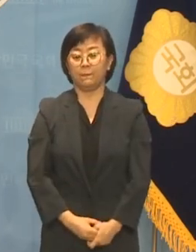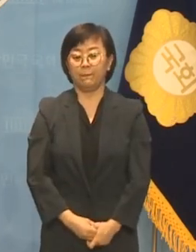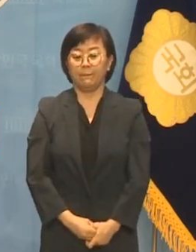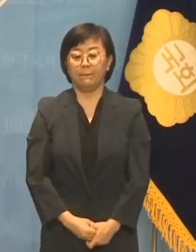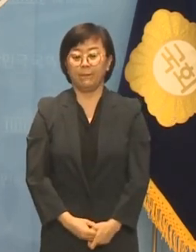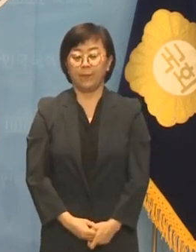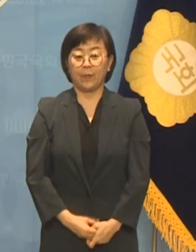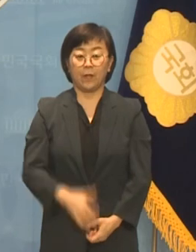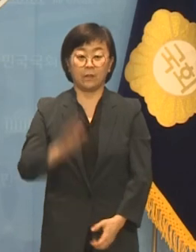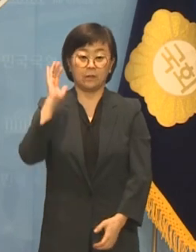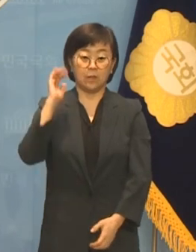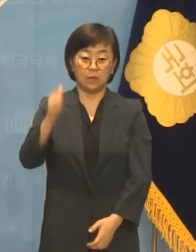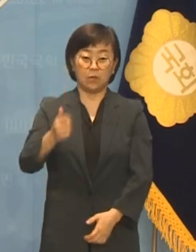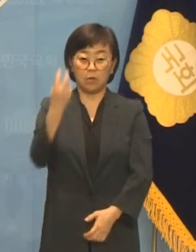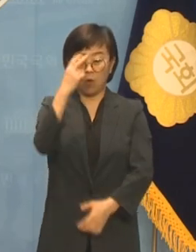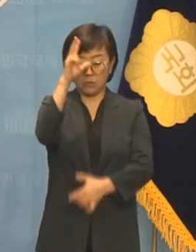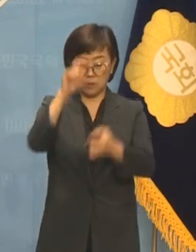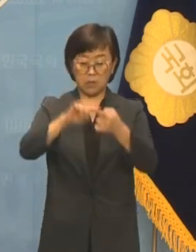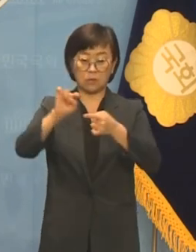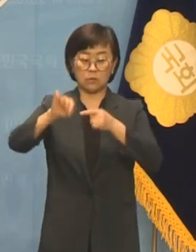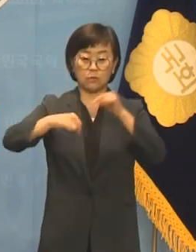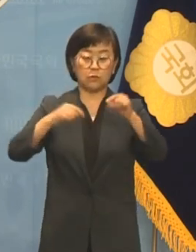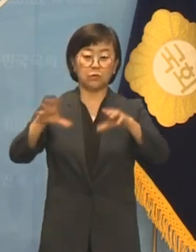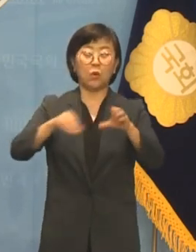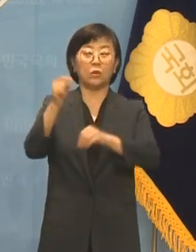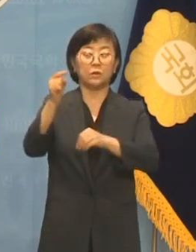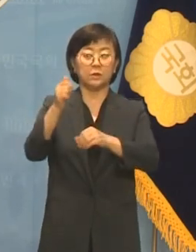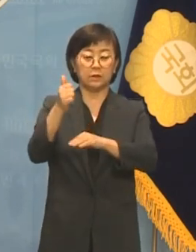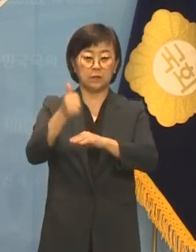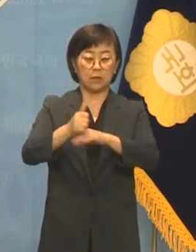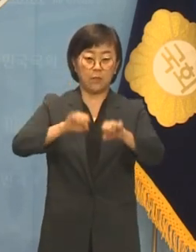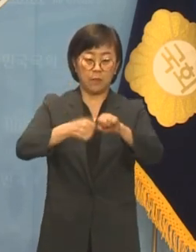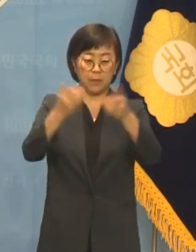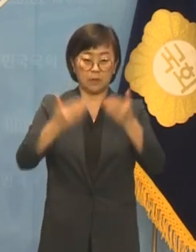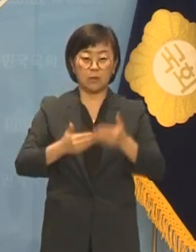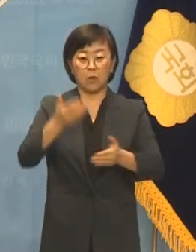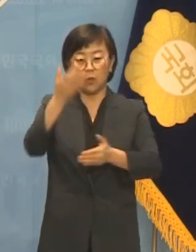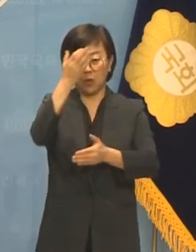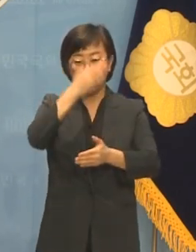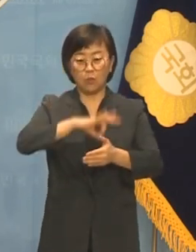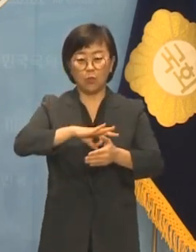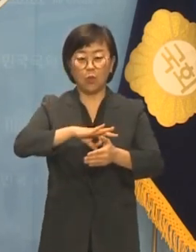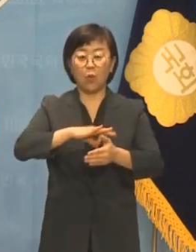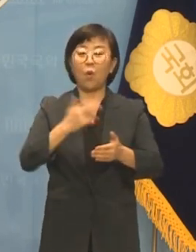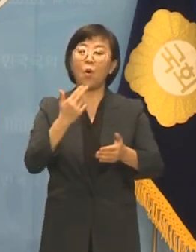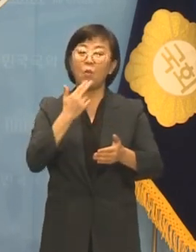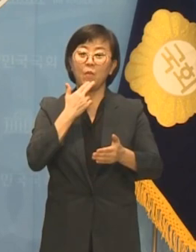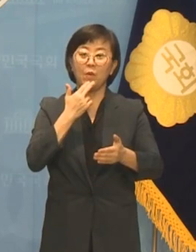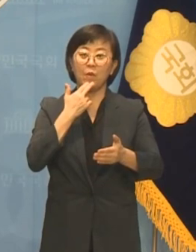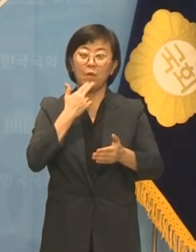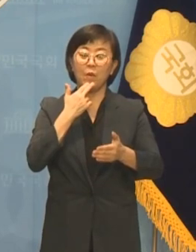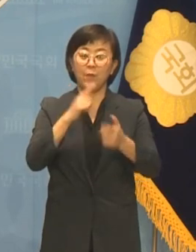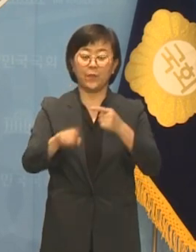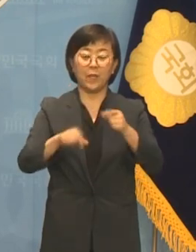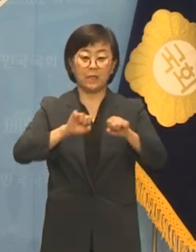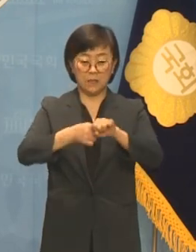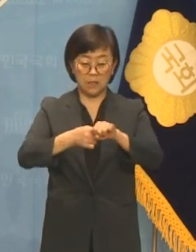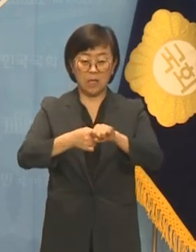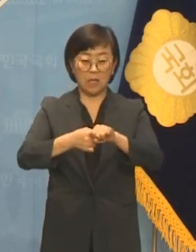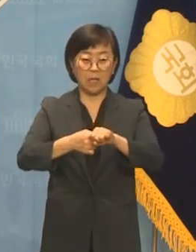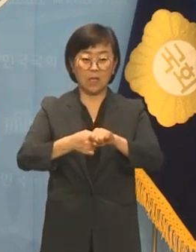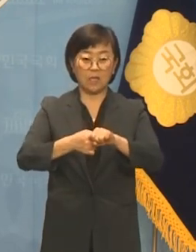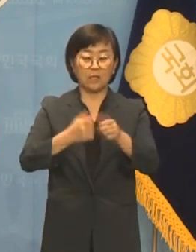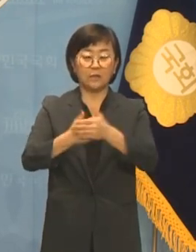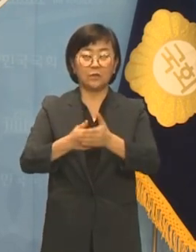대통령이 검찰총장식이 받았던 징계를 무효화시키기 위해 징계취소 소송에